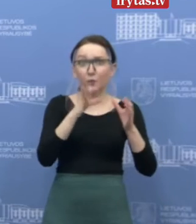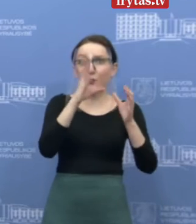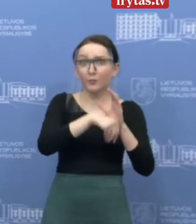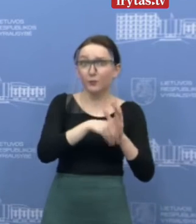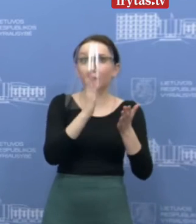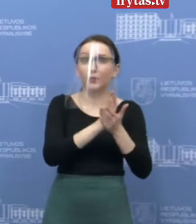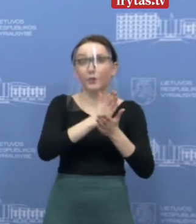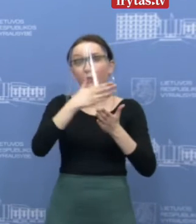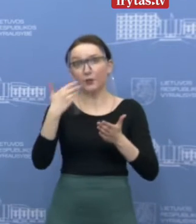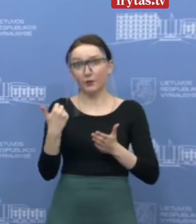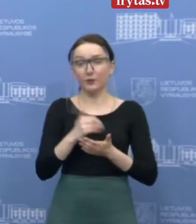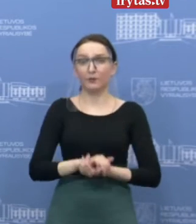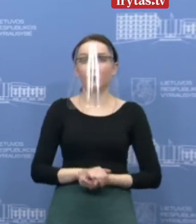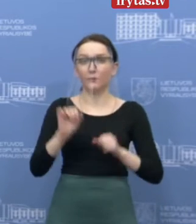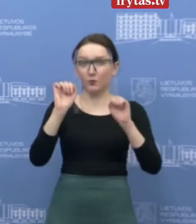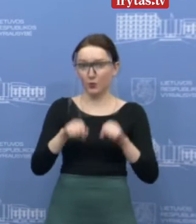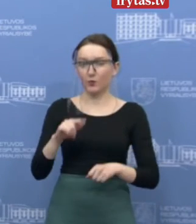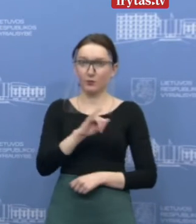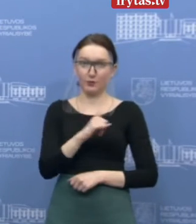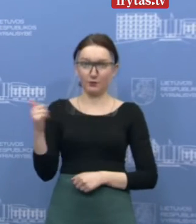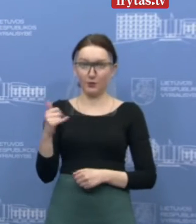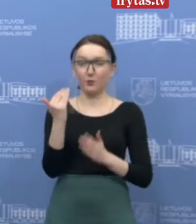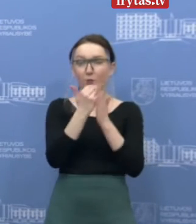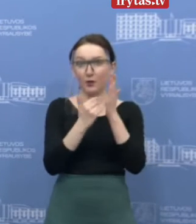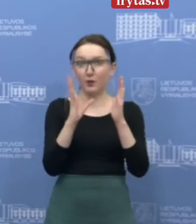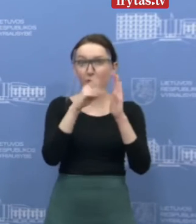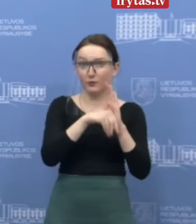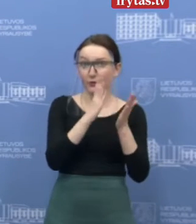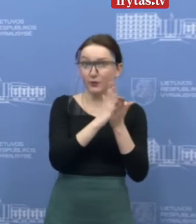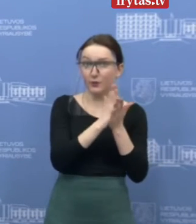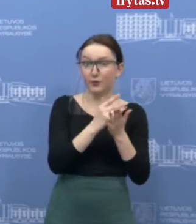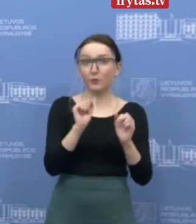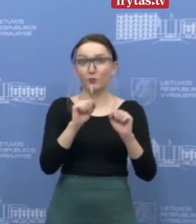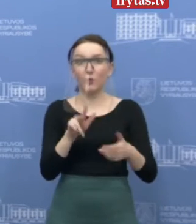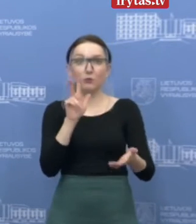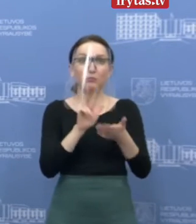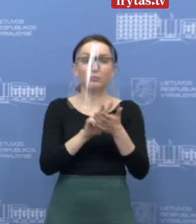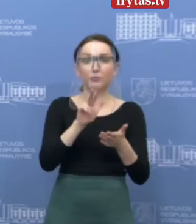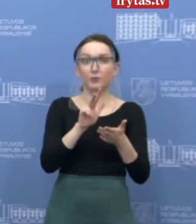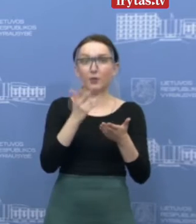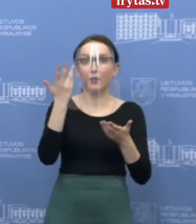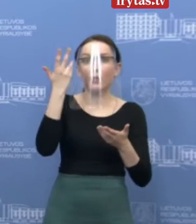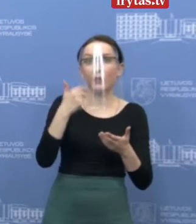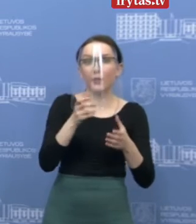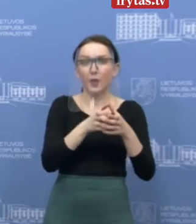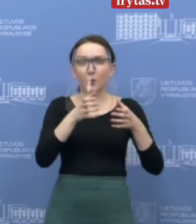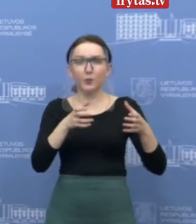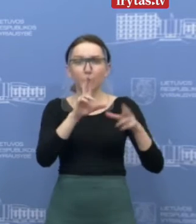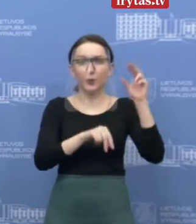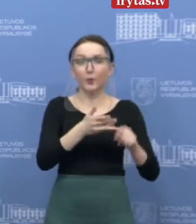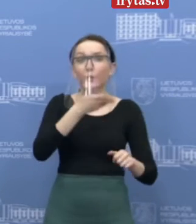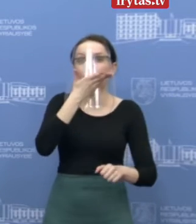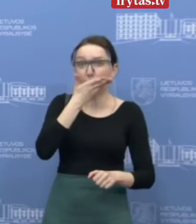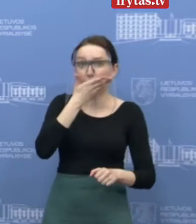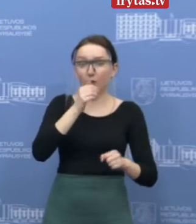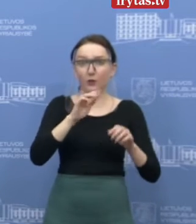pristatomi. Taigi, šitą irgi galima bus rasti programėlėje, galima bus nustatyti, kada yra ta didelė rizika,